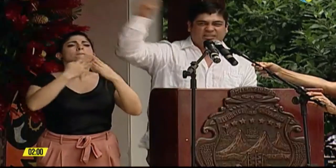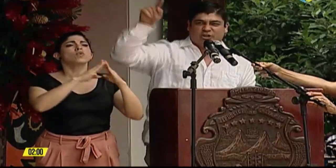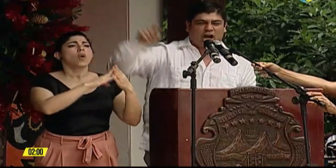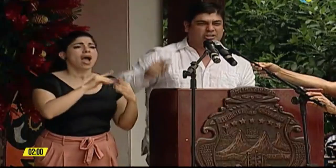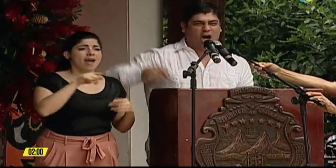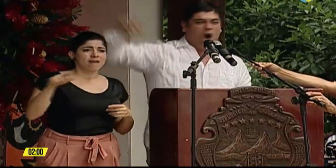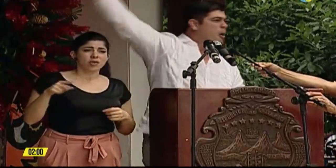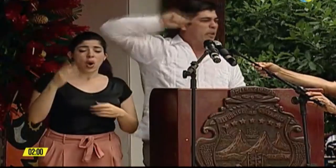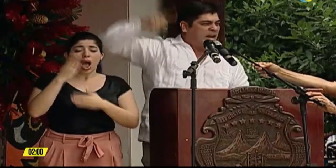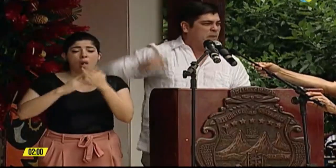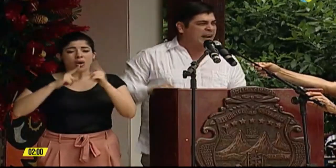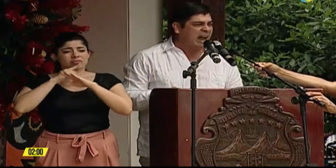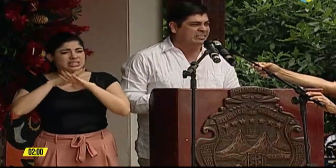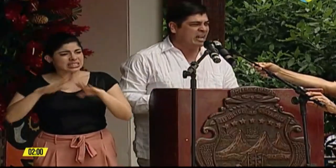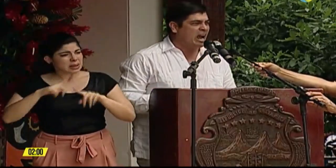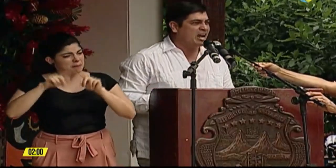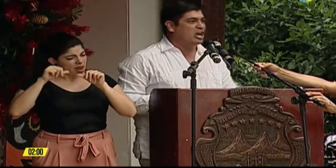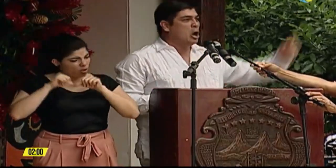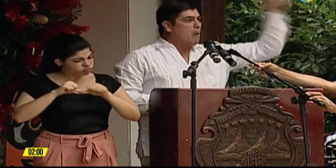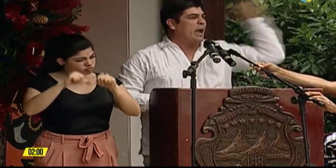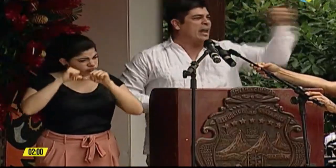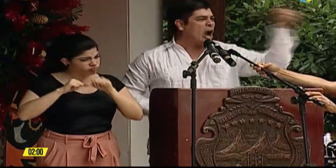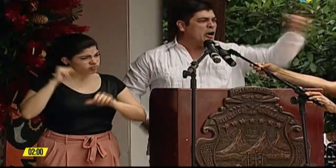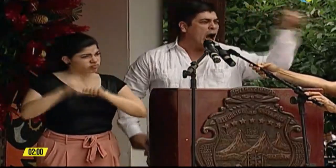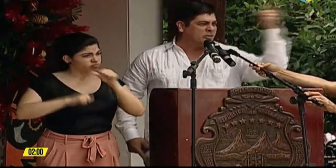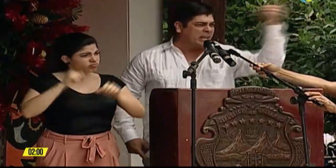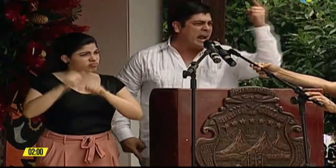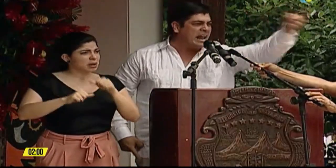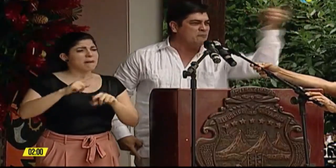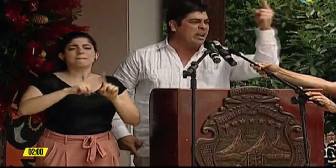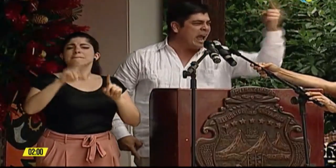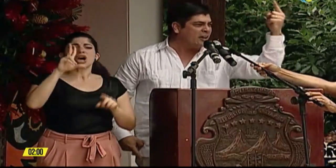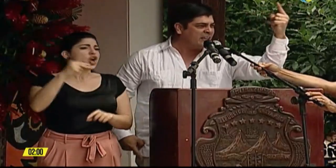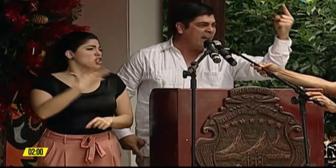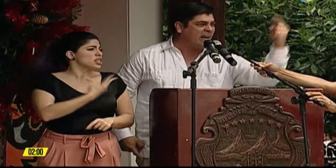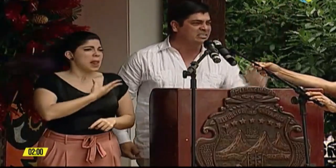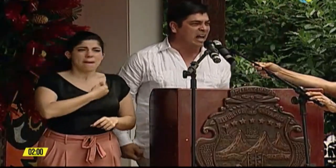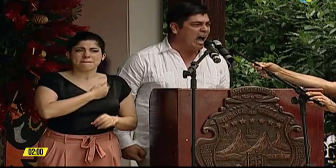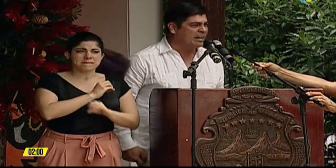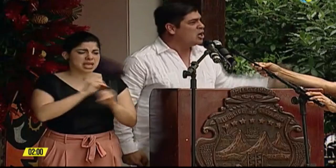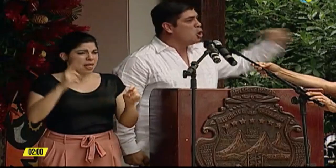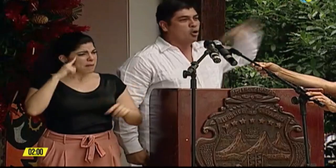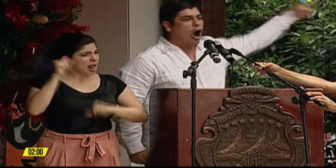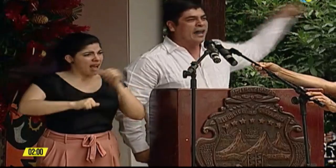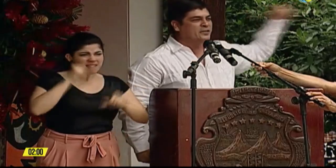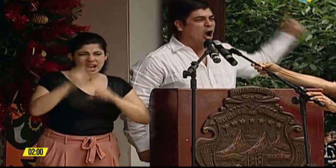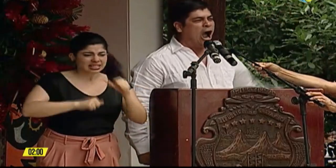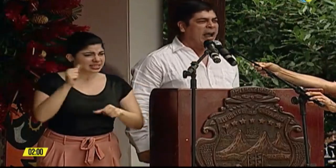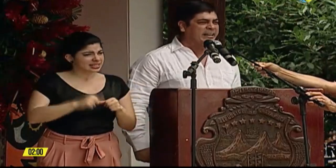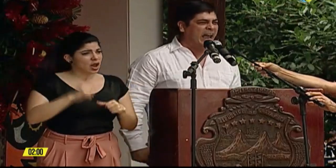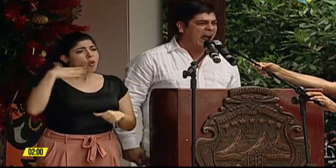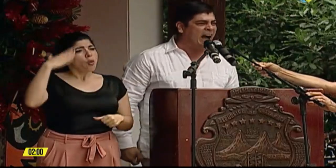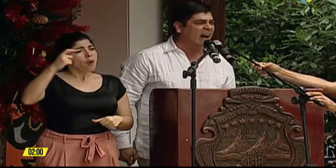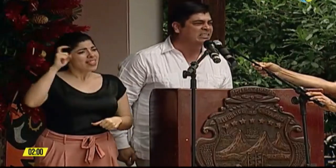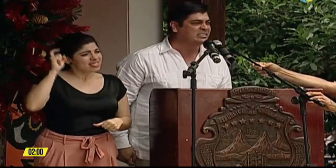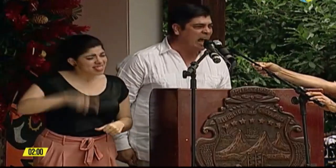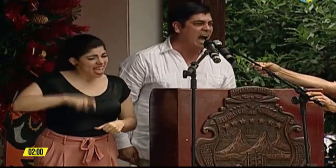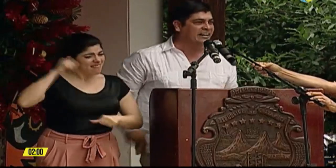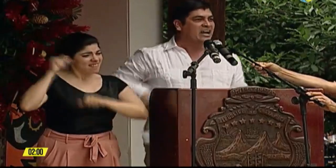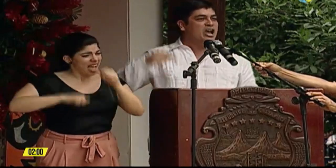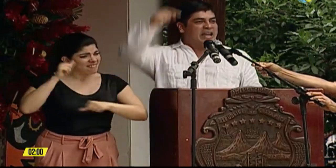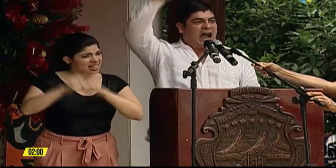que silencioso permanece ahí, pero no tiene miedo de avanzar cuando hay que